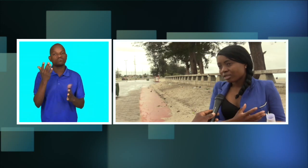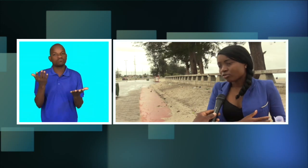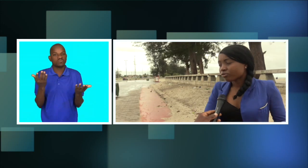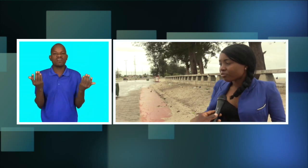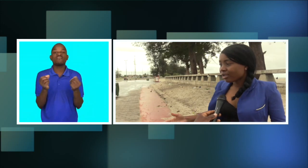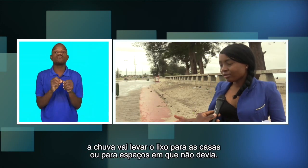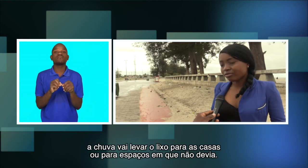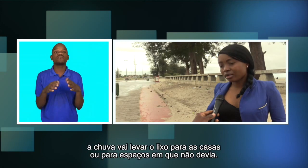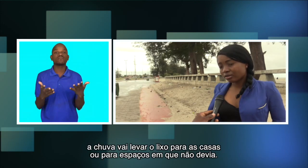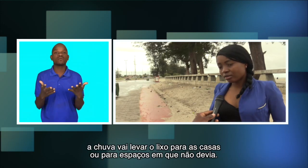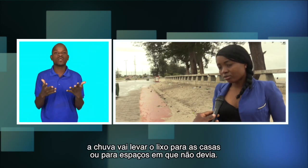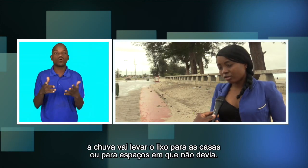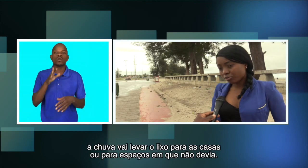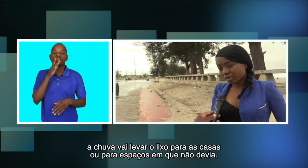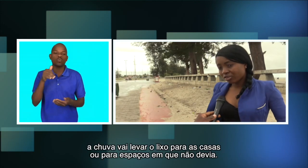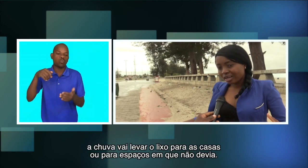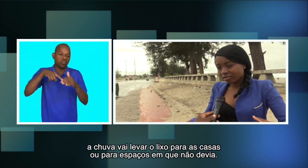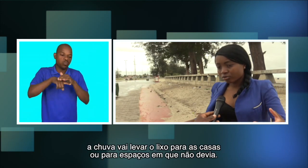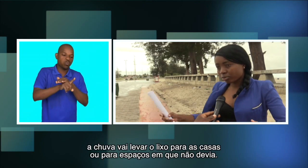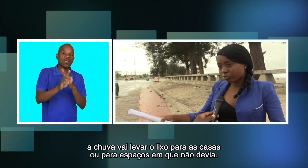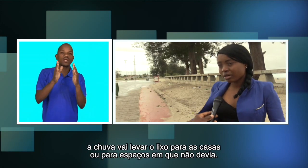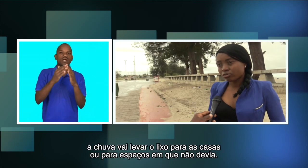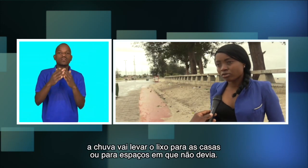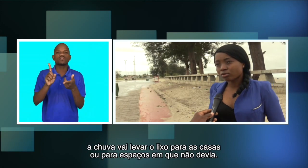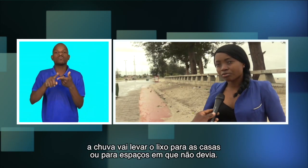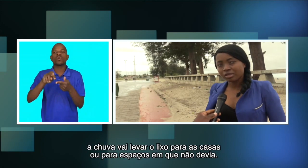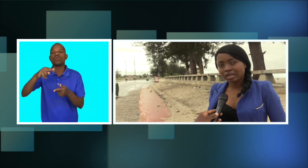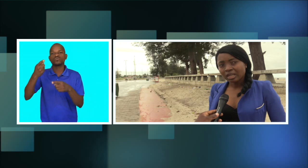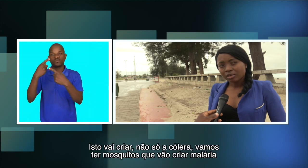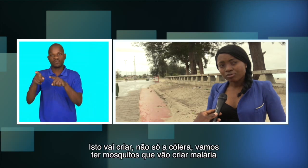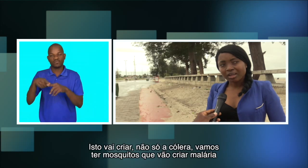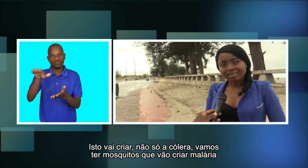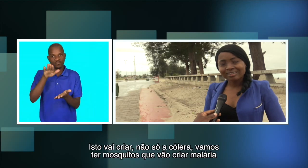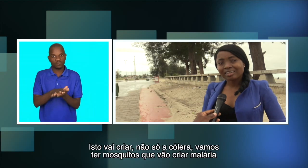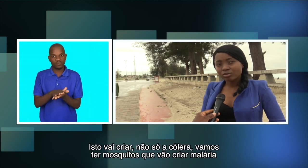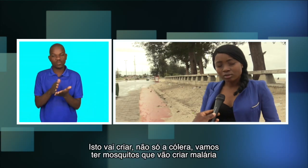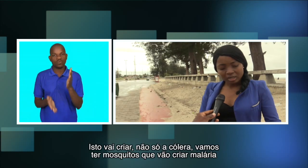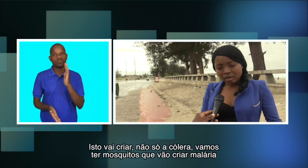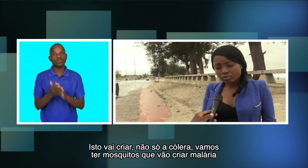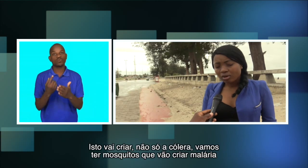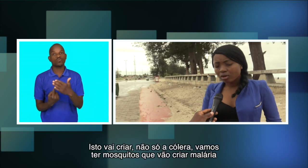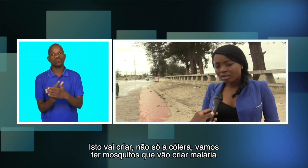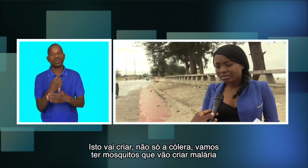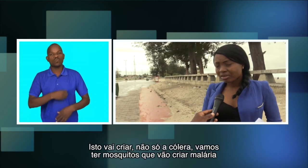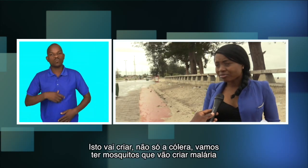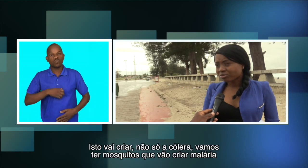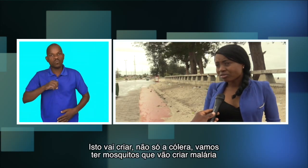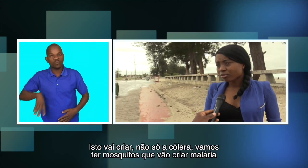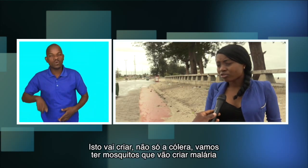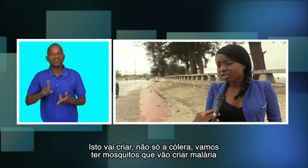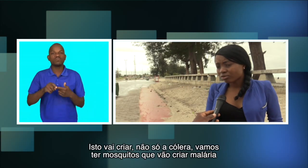claramente a chuva vai levar o lixo para as casas ou para os espaços que não havia. Isto vai criando não só a cólera,